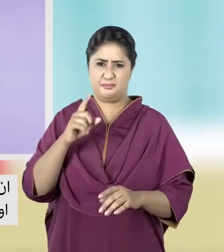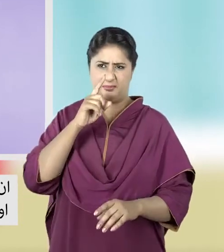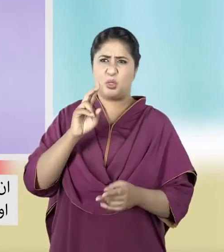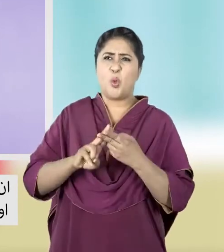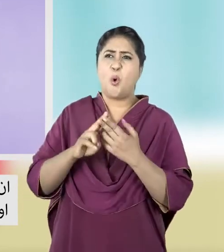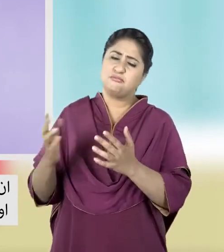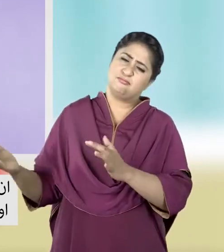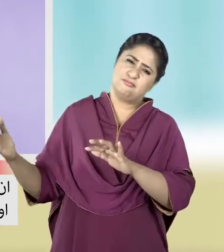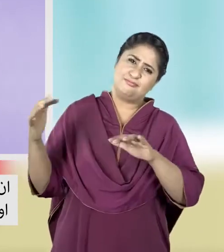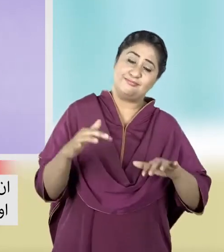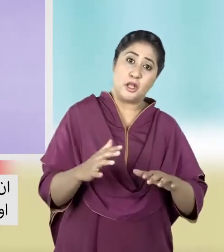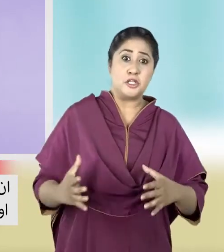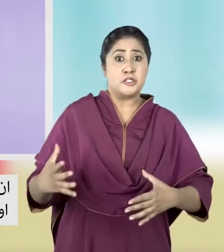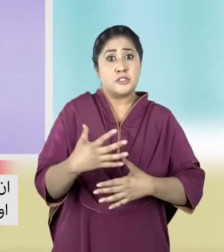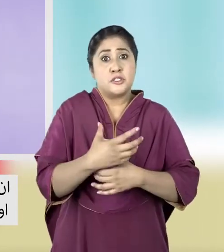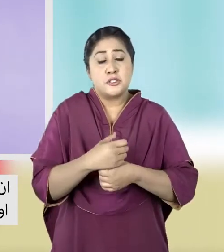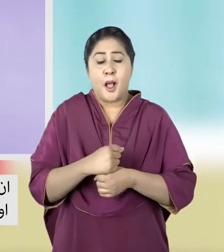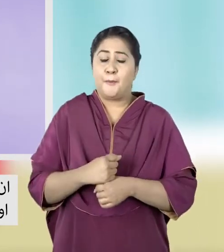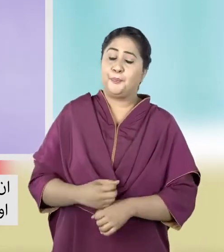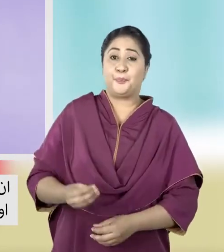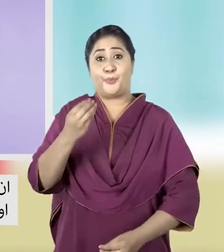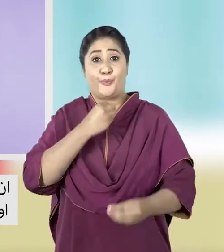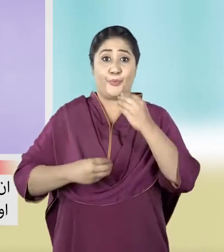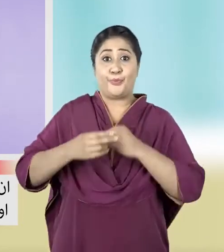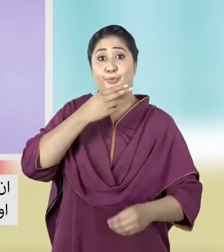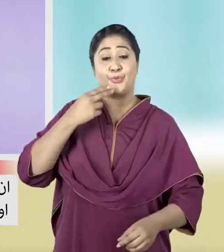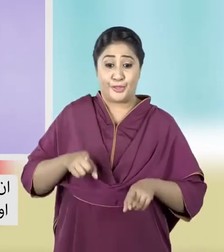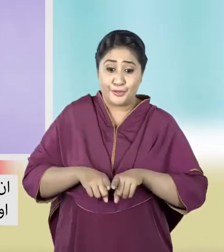जाती है और सब मिलकर मज़ेदार एड़ के खाने खाते है